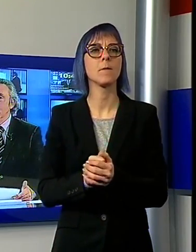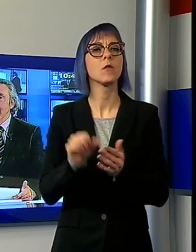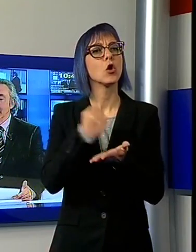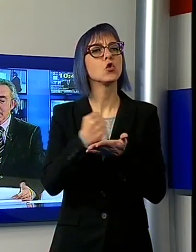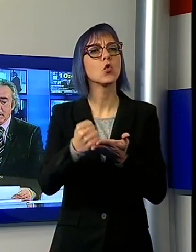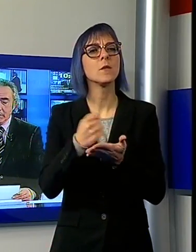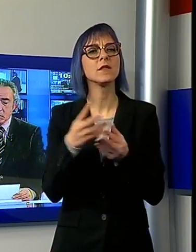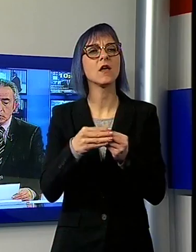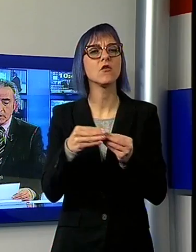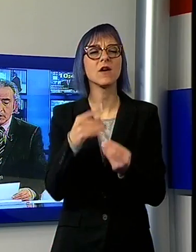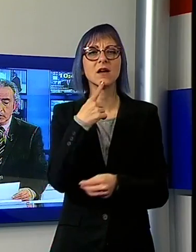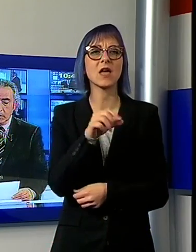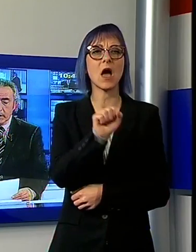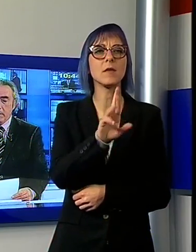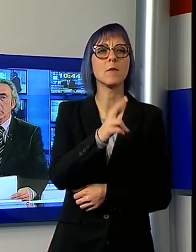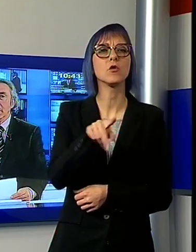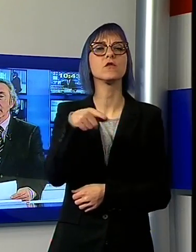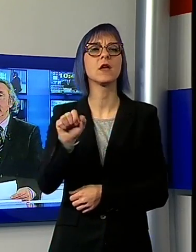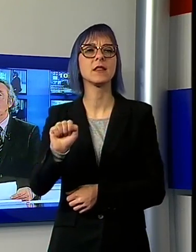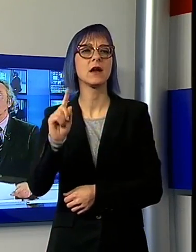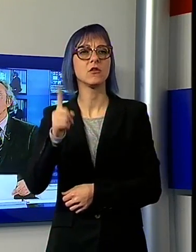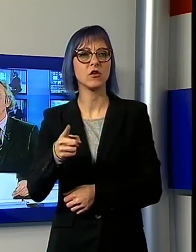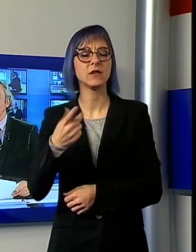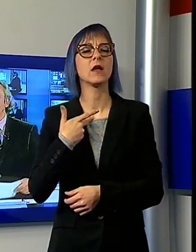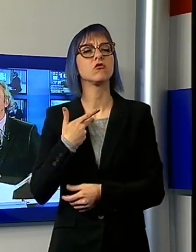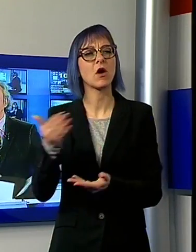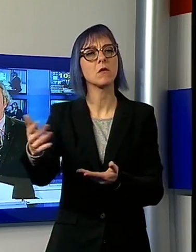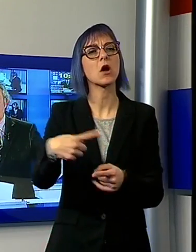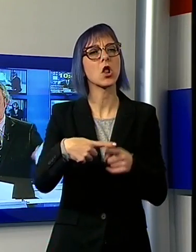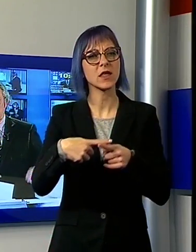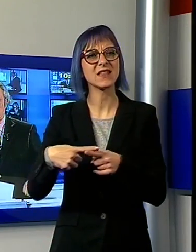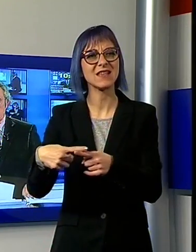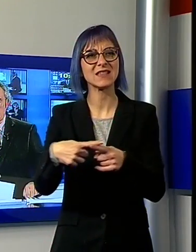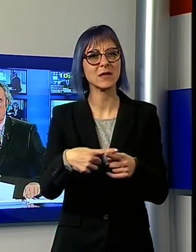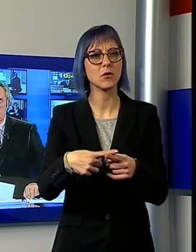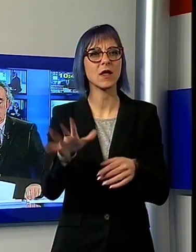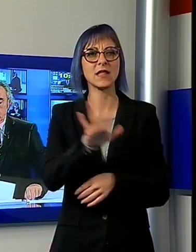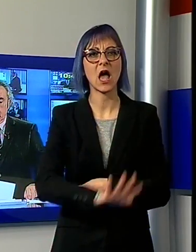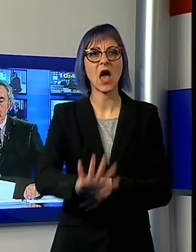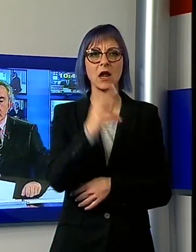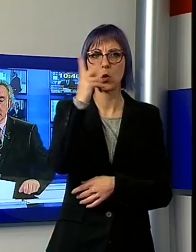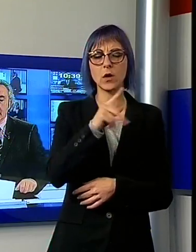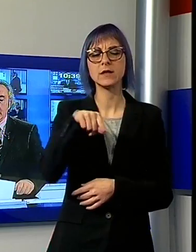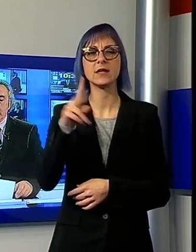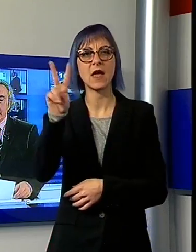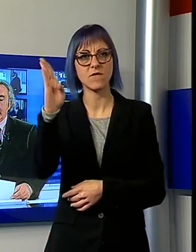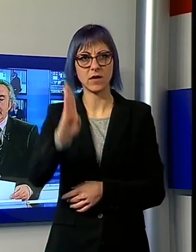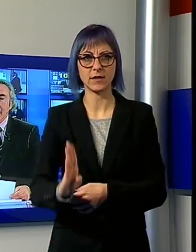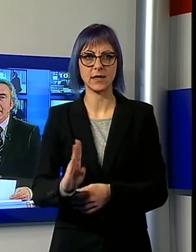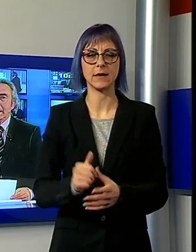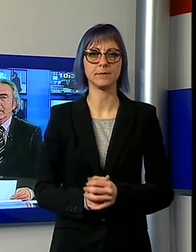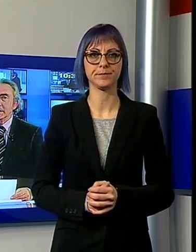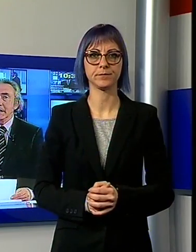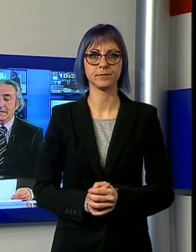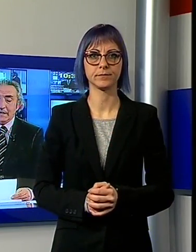testimonianze di chi ha vissuto la seconda guerra mondiale in Lucchesia e in Versilia. Torniamo in Versilia, si è aperta